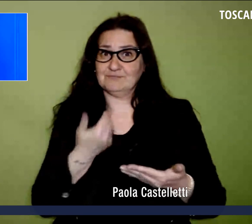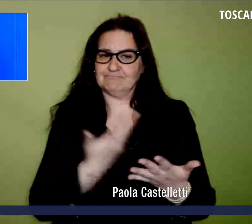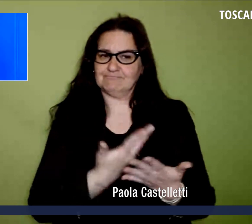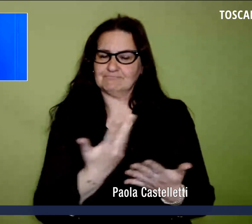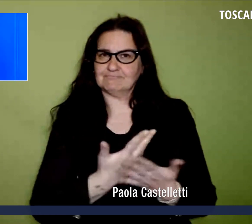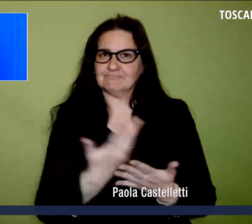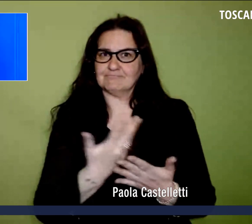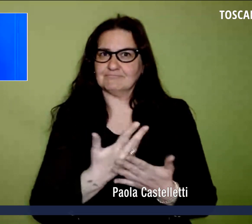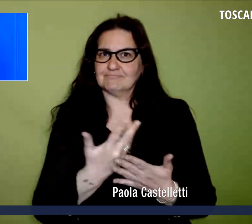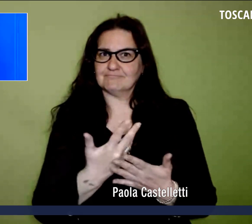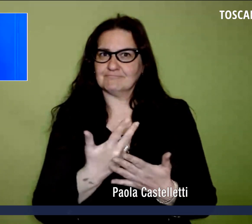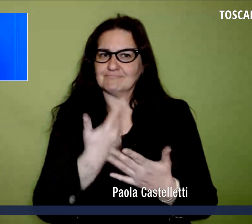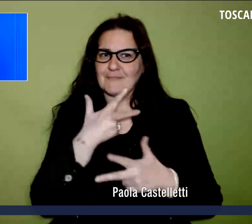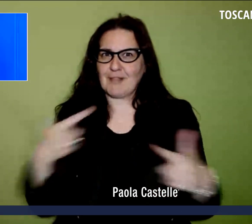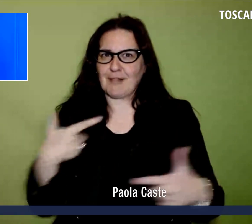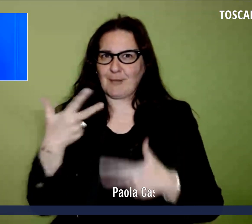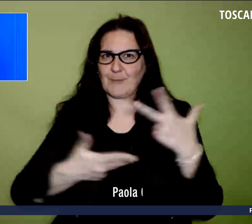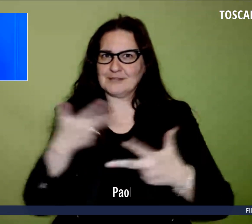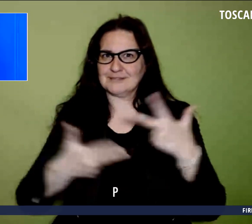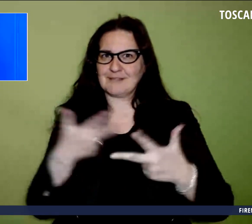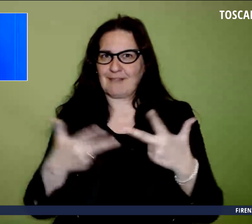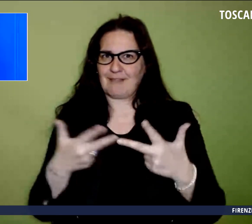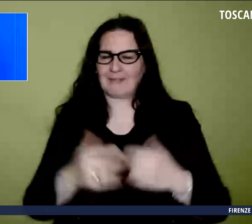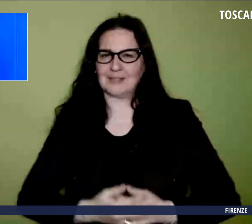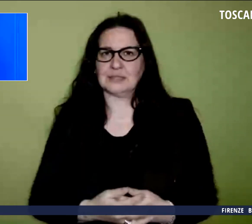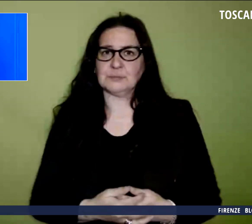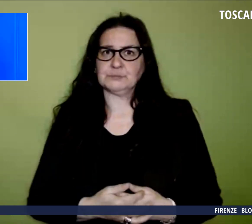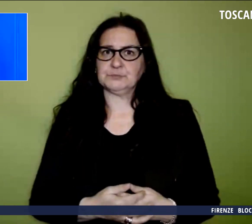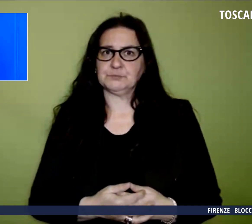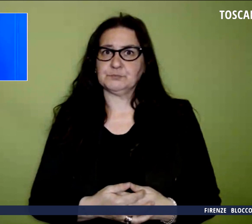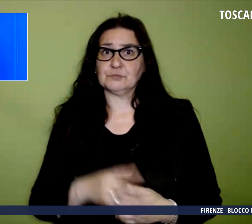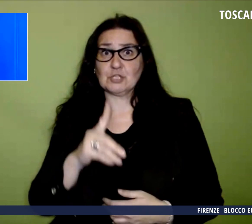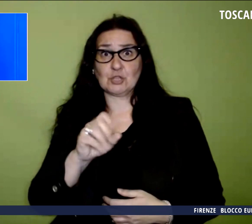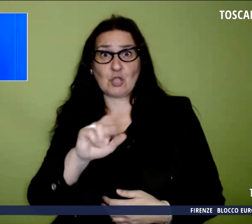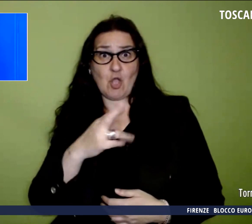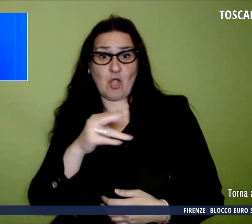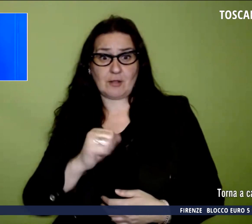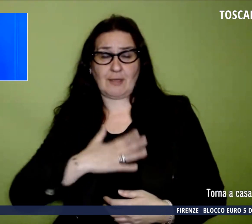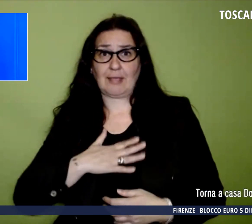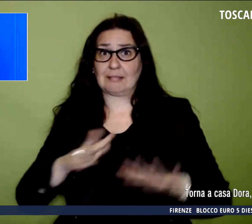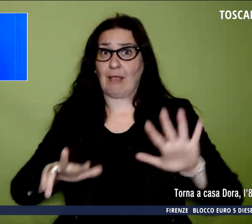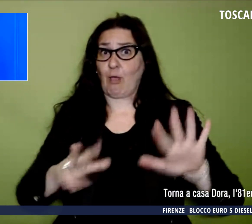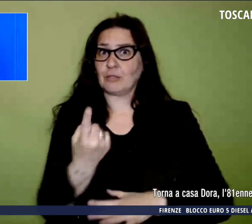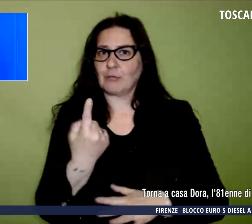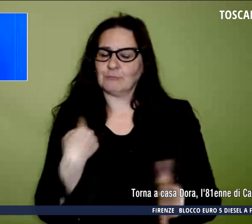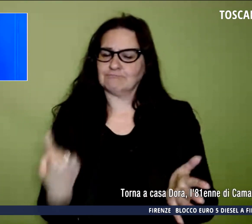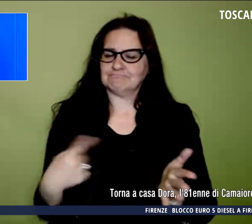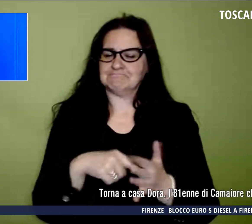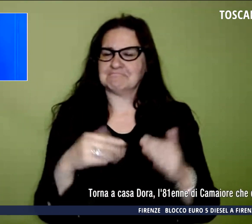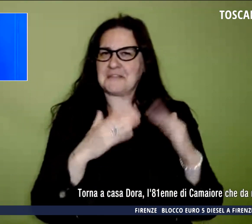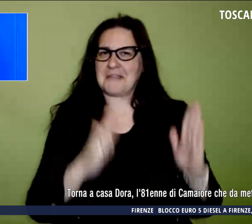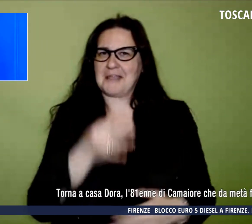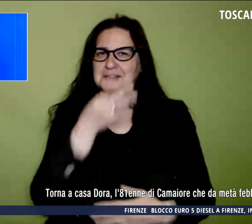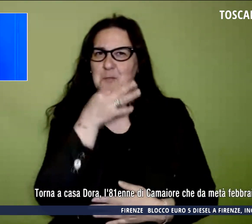nella lingua dei segni. Può tornare a casa Dora, l'ottantunenne di Camaiore, che da metà febbraio era